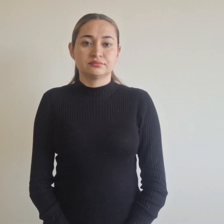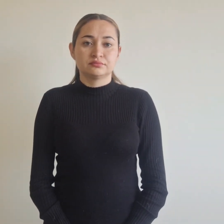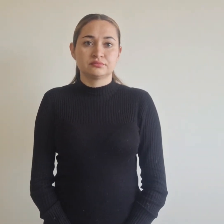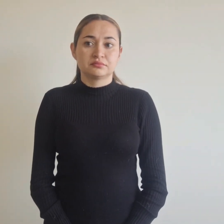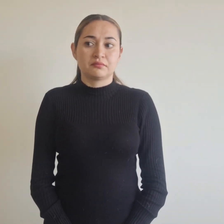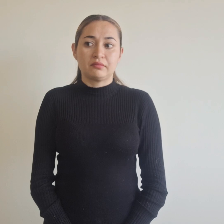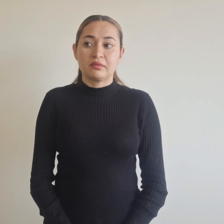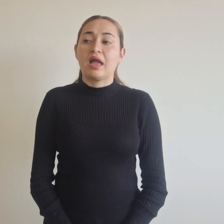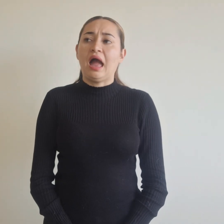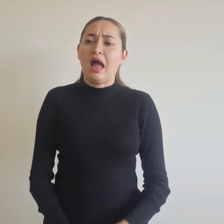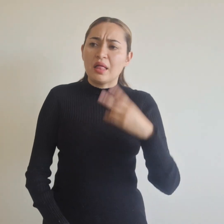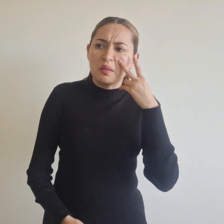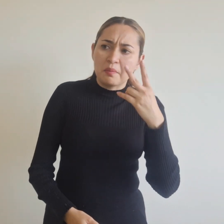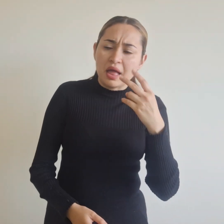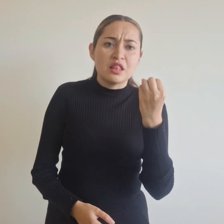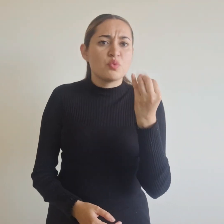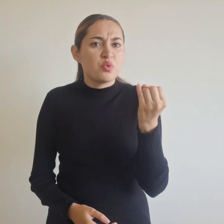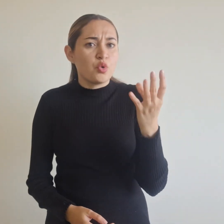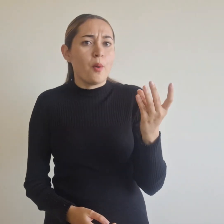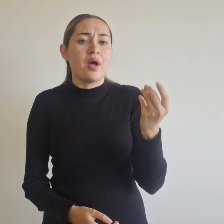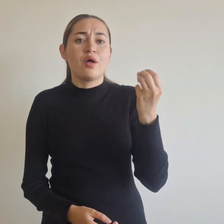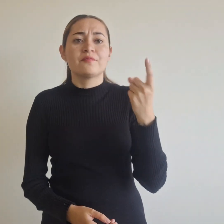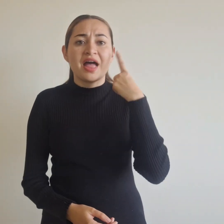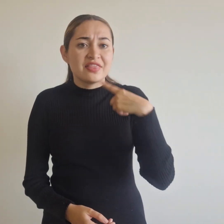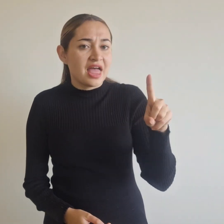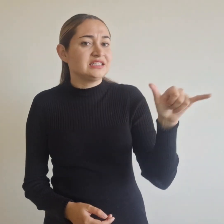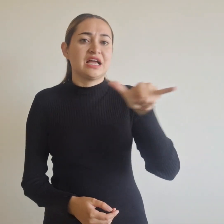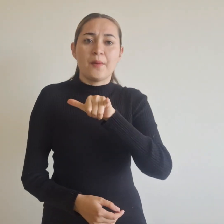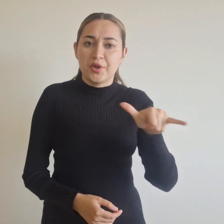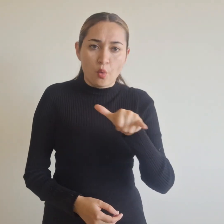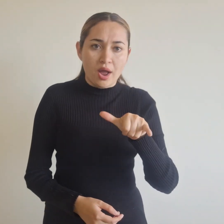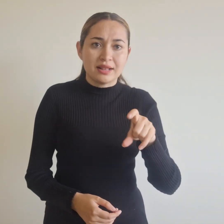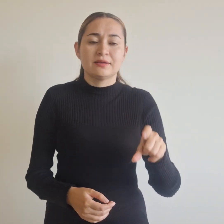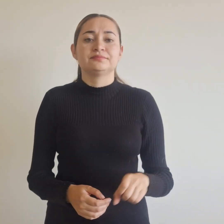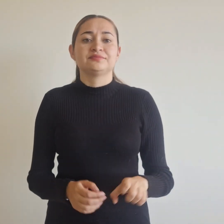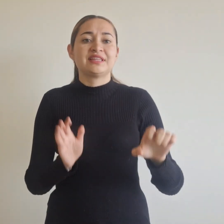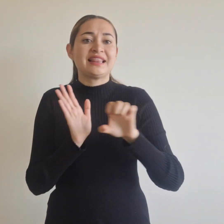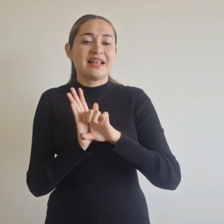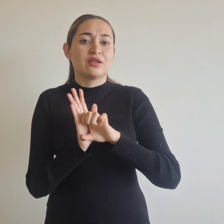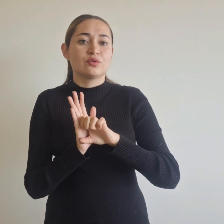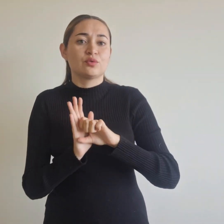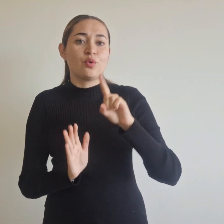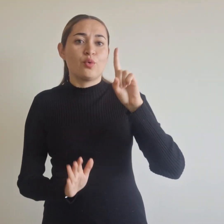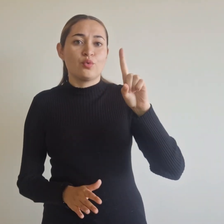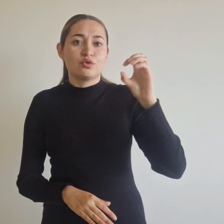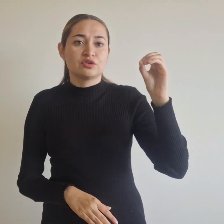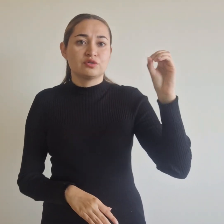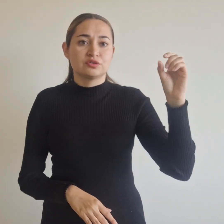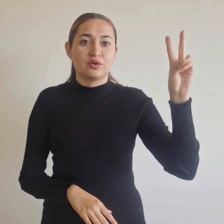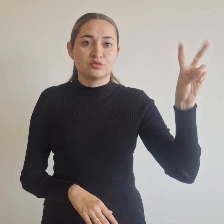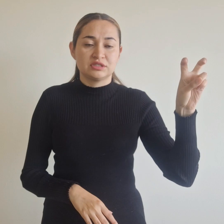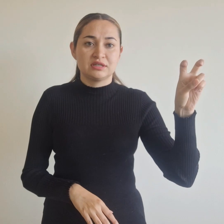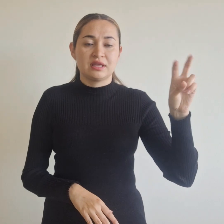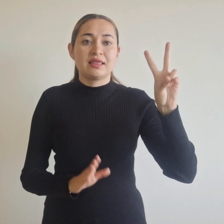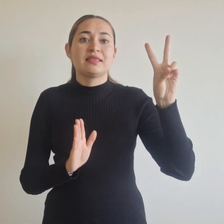mantendrán los números y días contemplados en el Decreto 0097, del 20 de febrero de